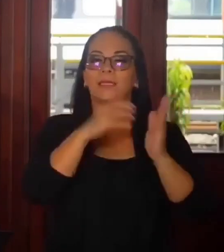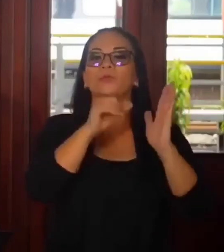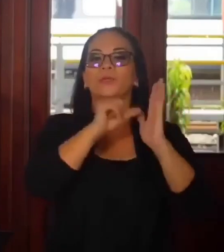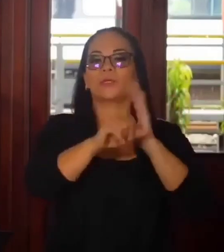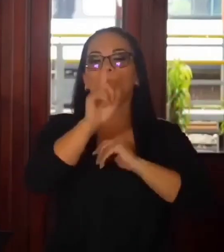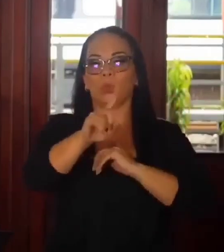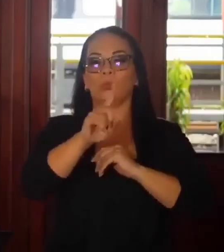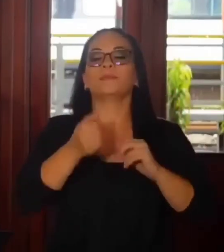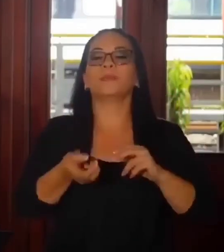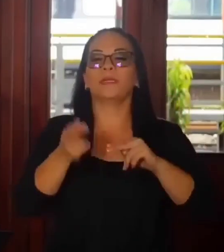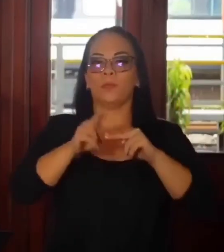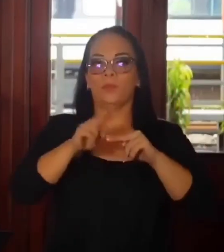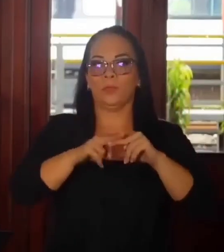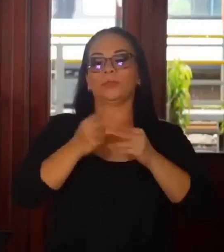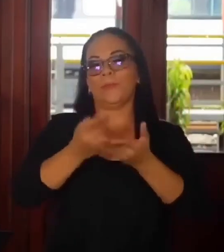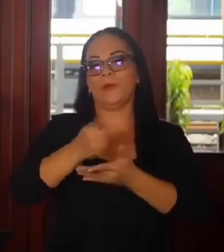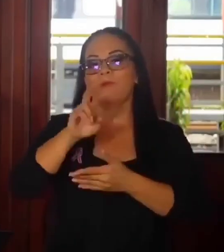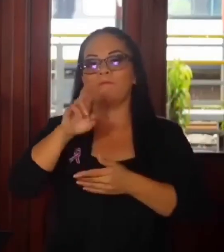Renta